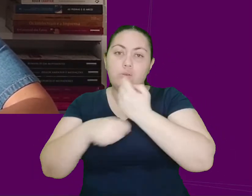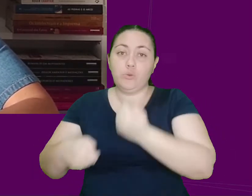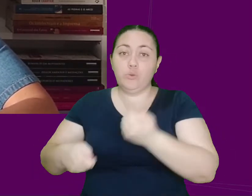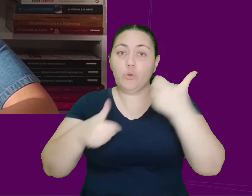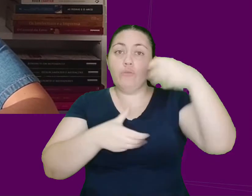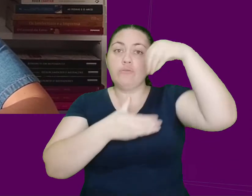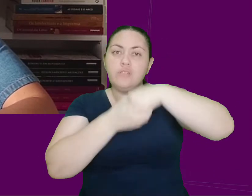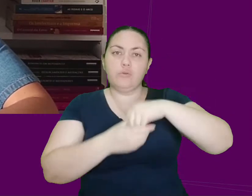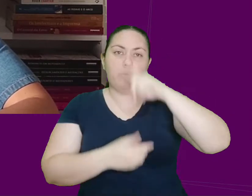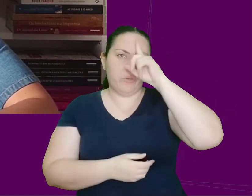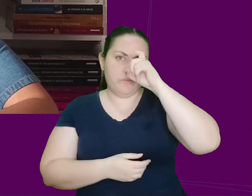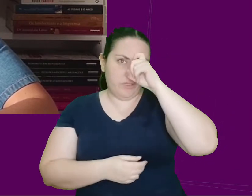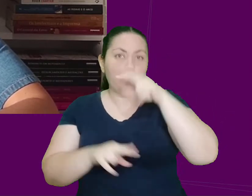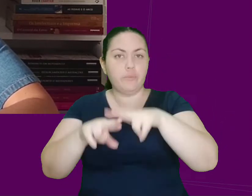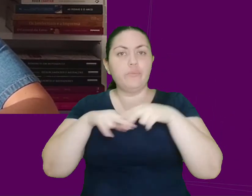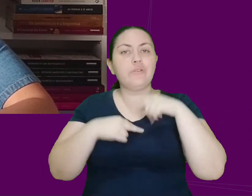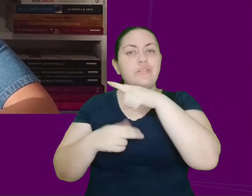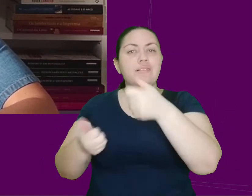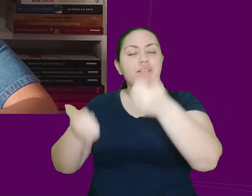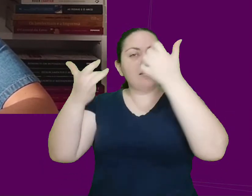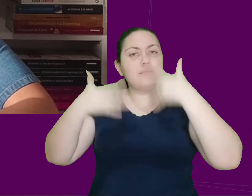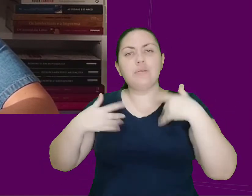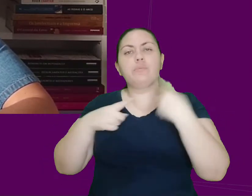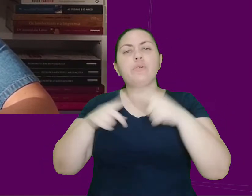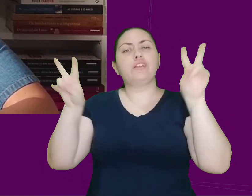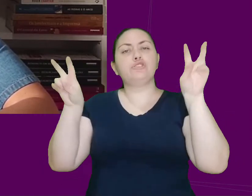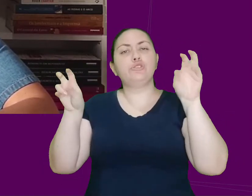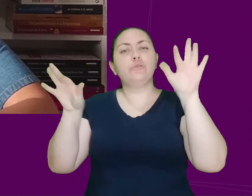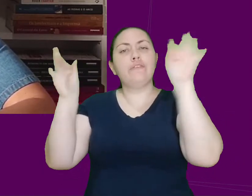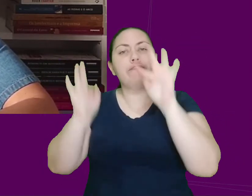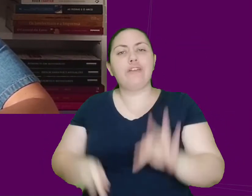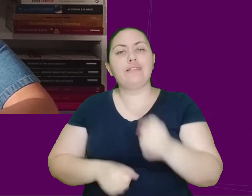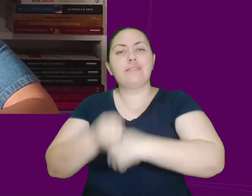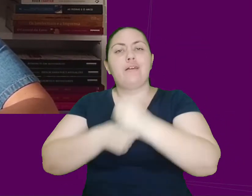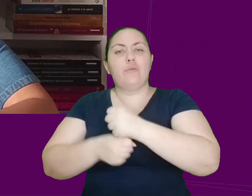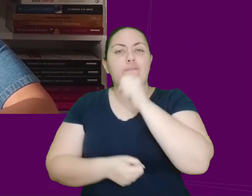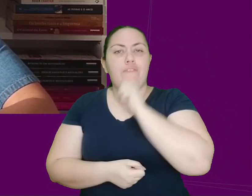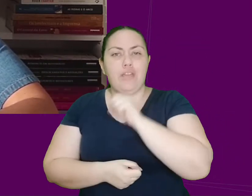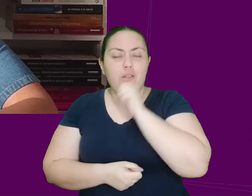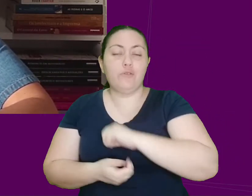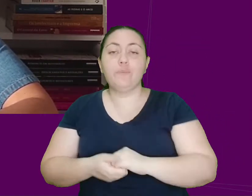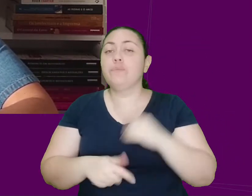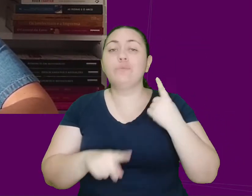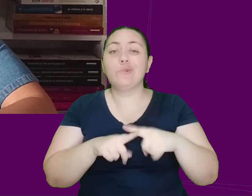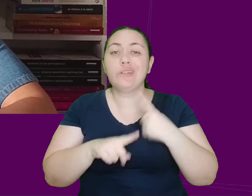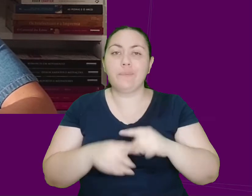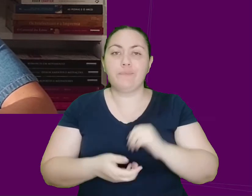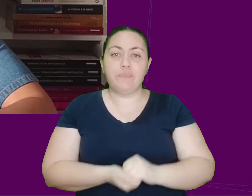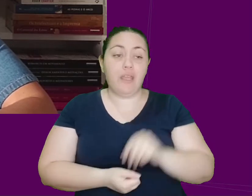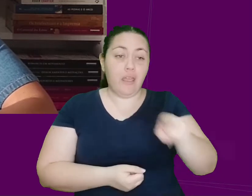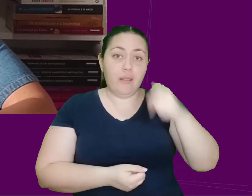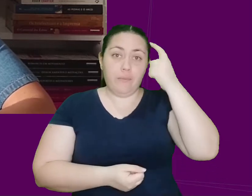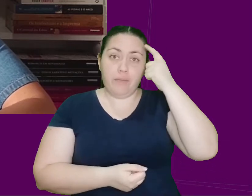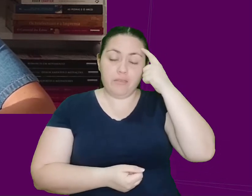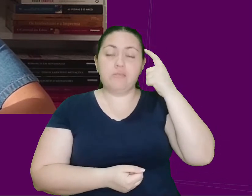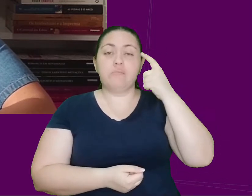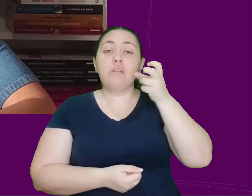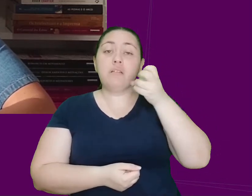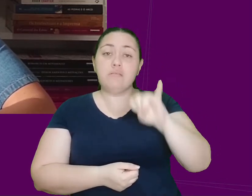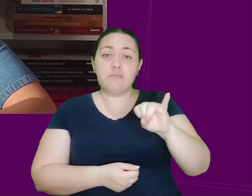espécie de explicação do título do livro. Para ele, o último dia do ano seria a passagem para um ano pior. O que ele